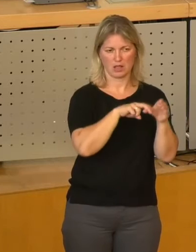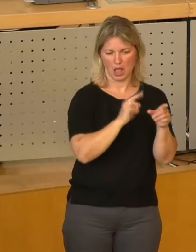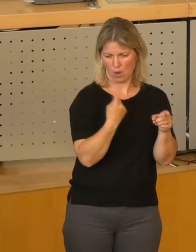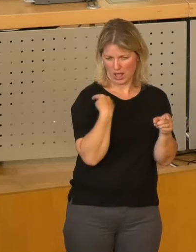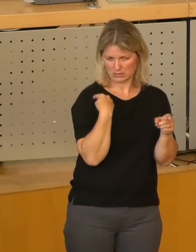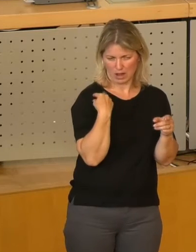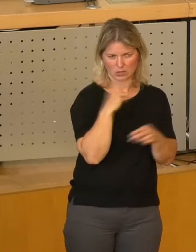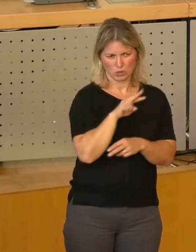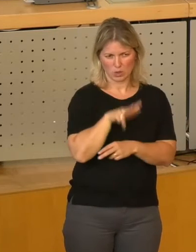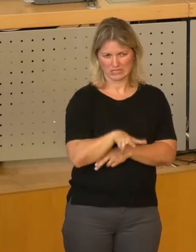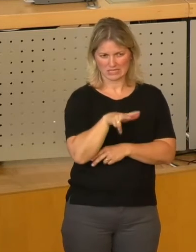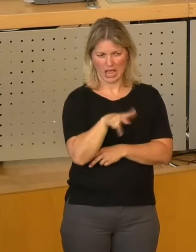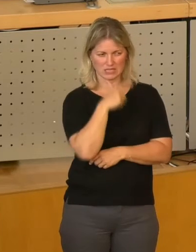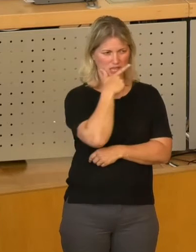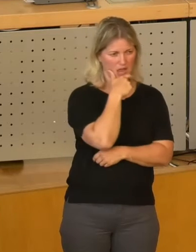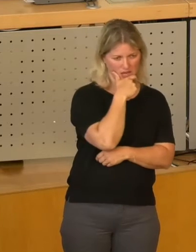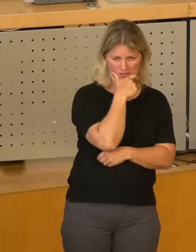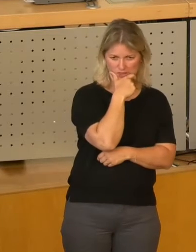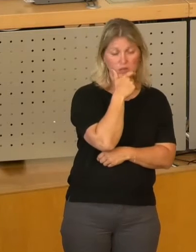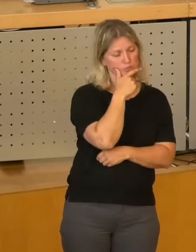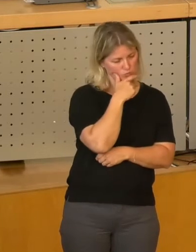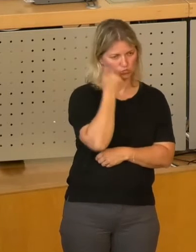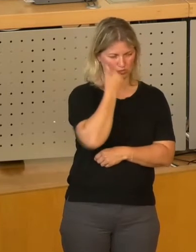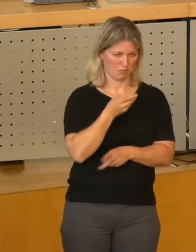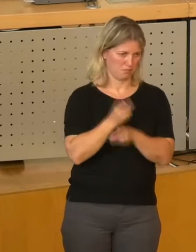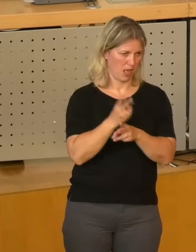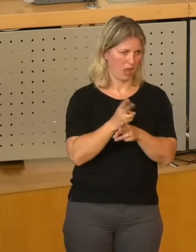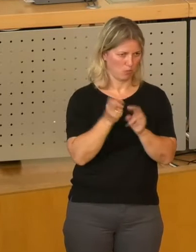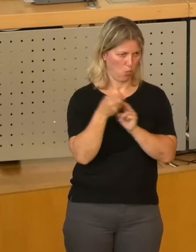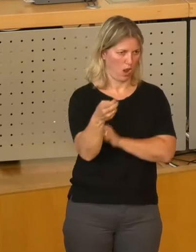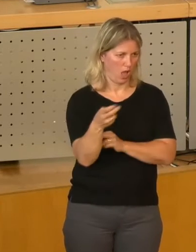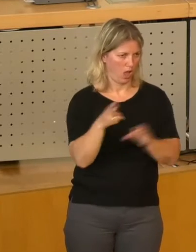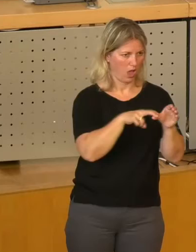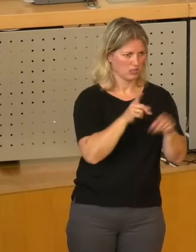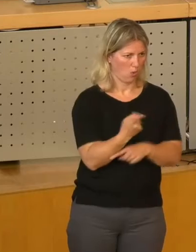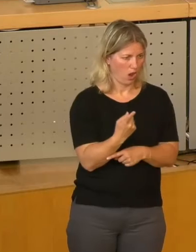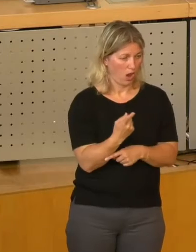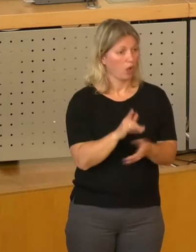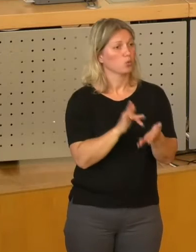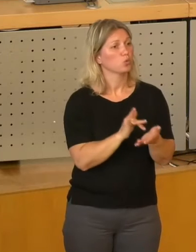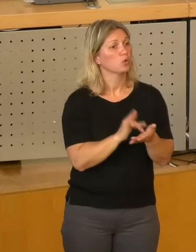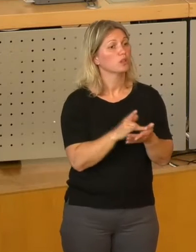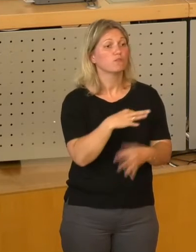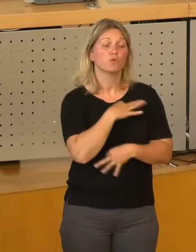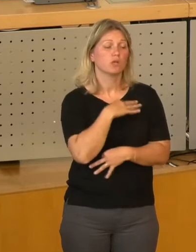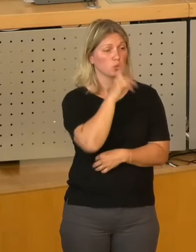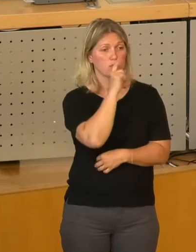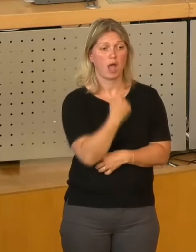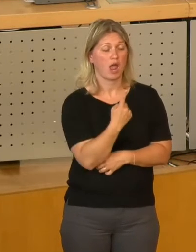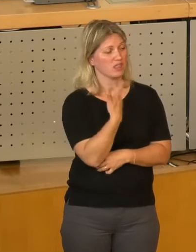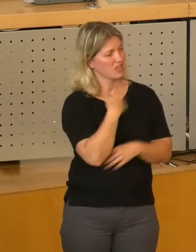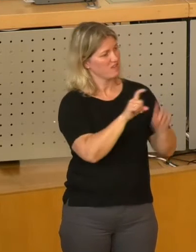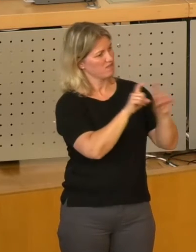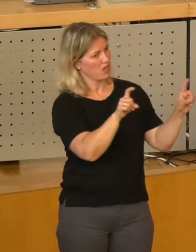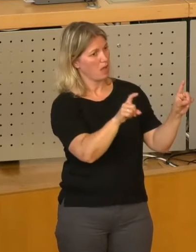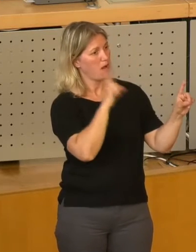Mal 2013 noch ein Stück zu verlängern, weil es nämlich nicht ausschließlich darum geht, wie viel Geld kommt aus einem Unternehmen